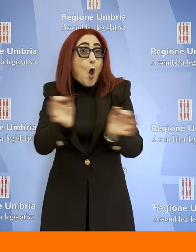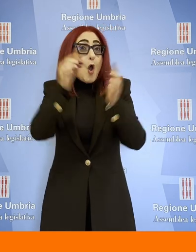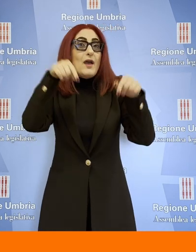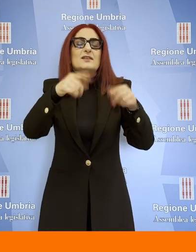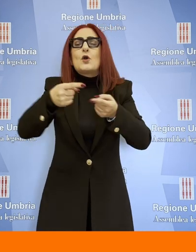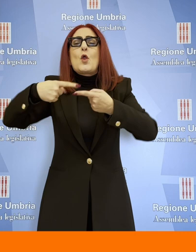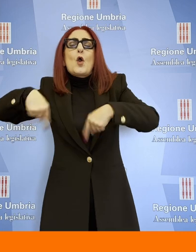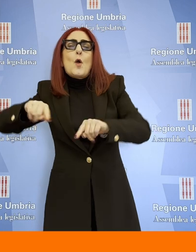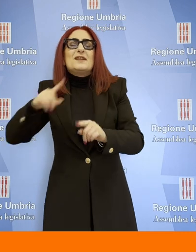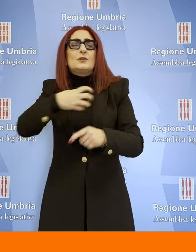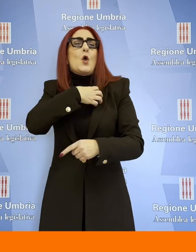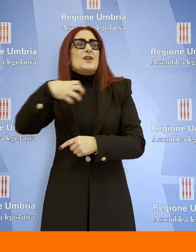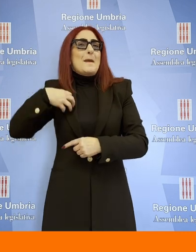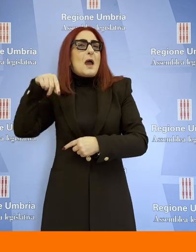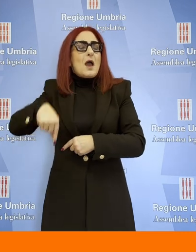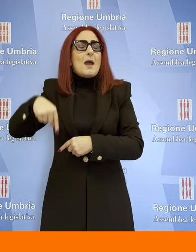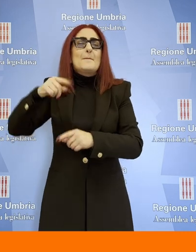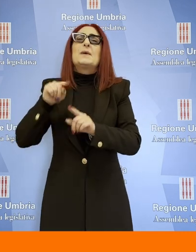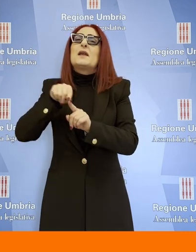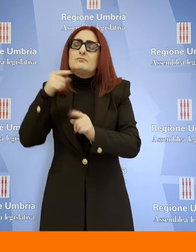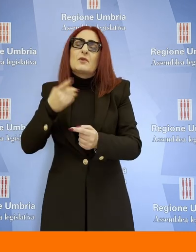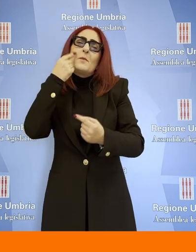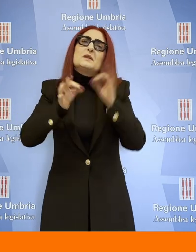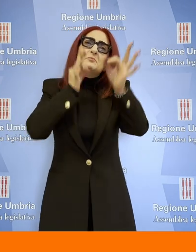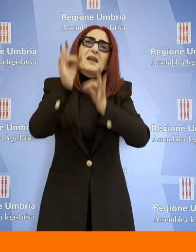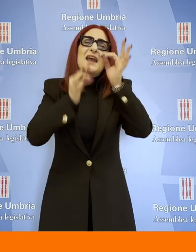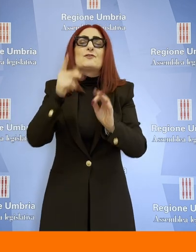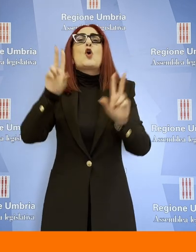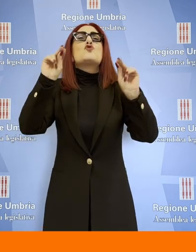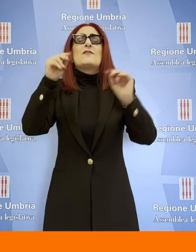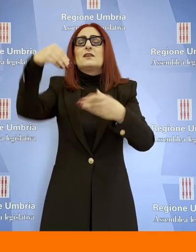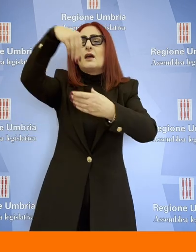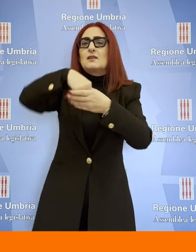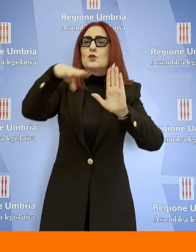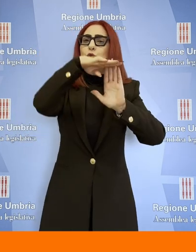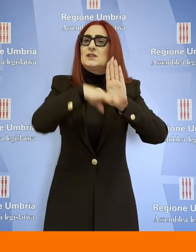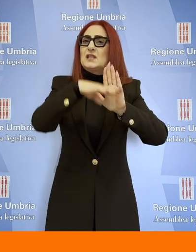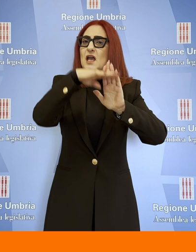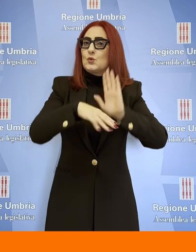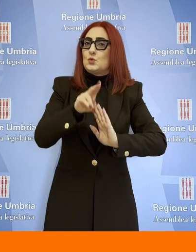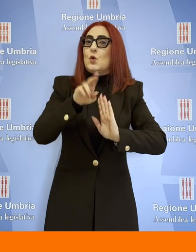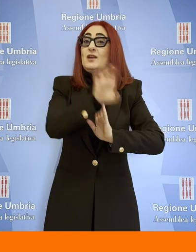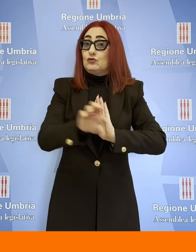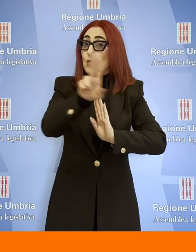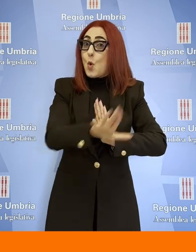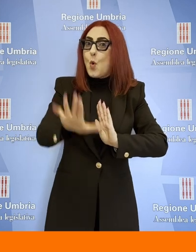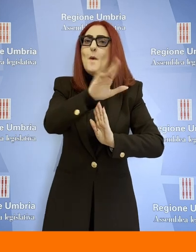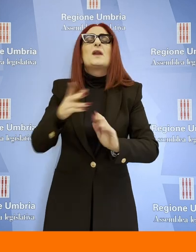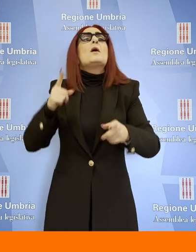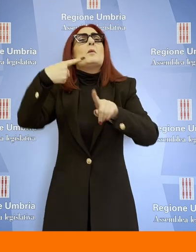riforme hanno illustrato le novità apportate allo Statuto della Regione Umbria. Sono intervenuti anche i